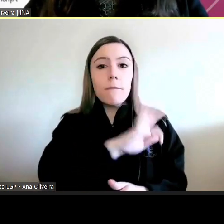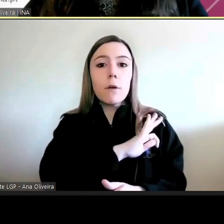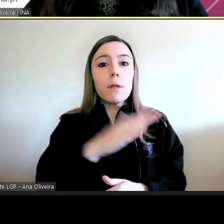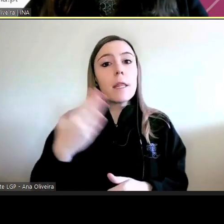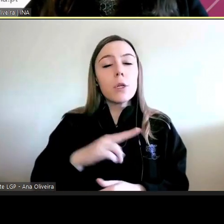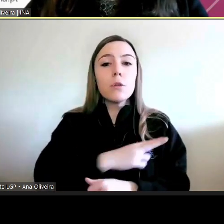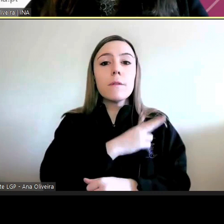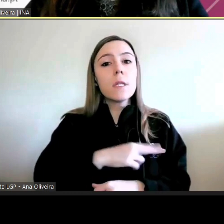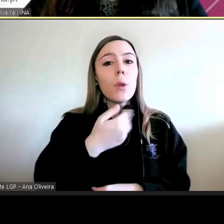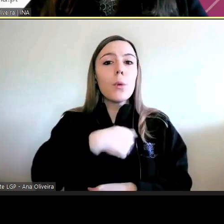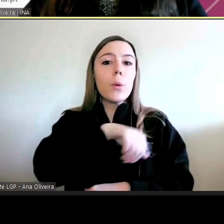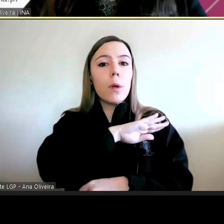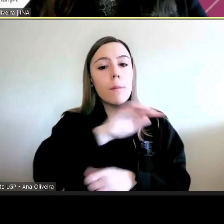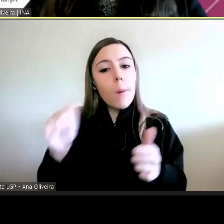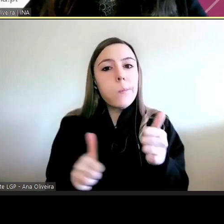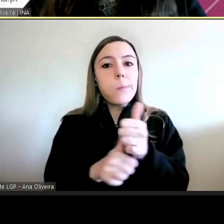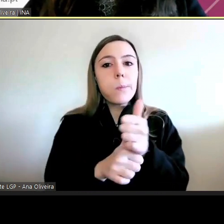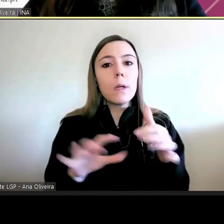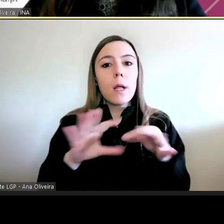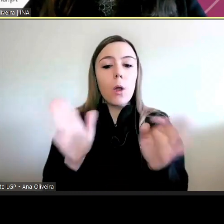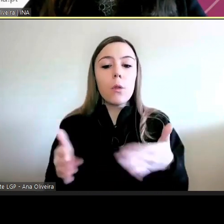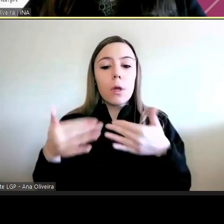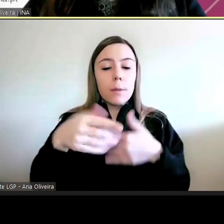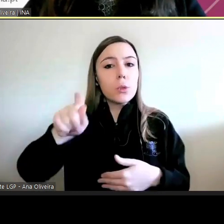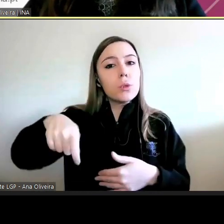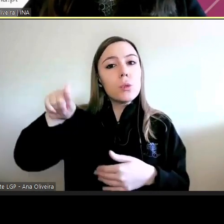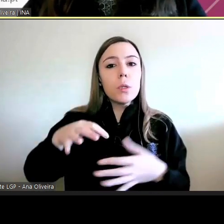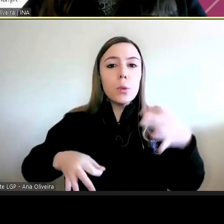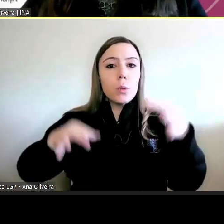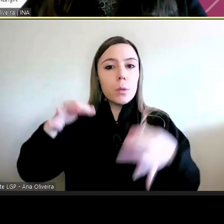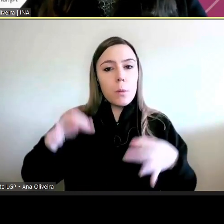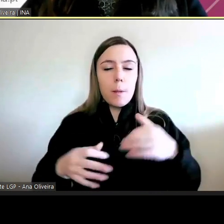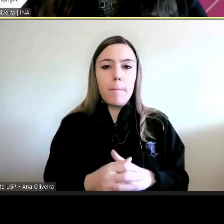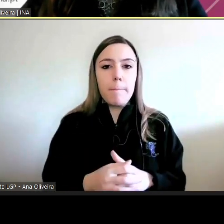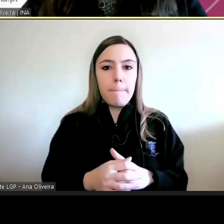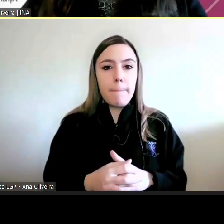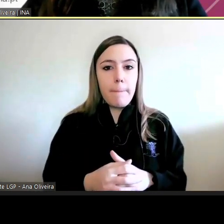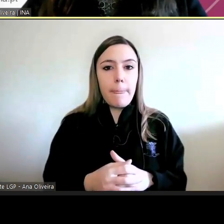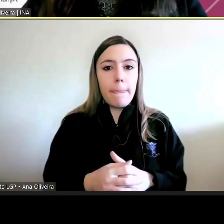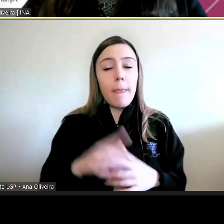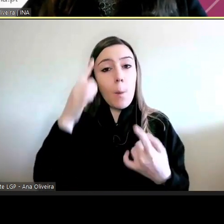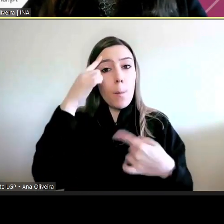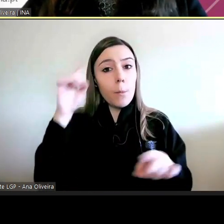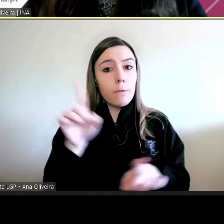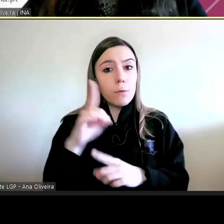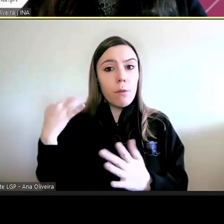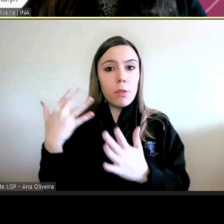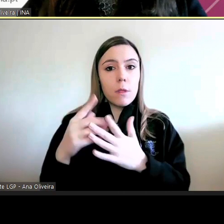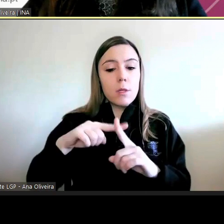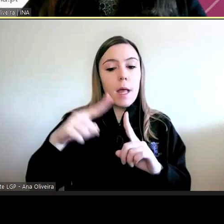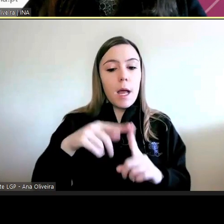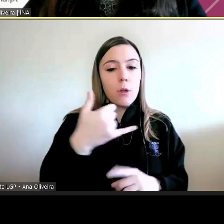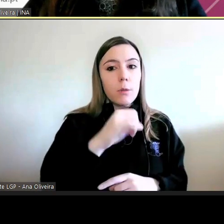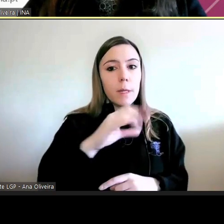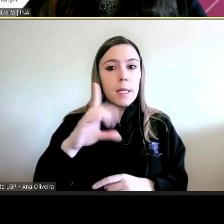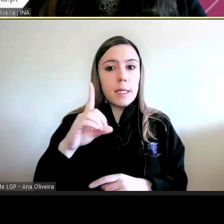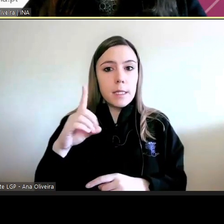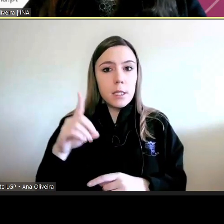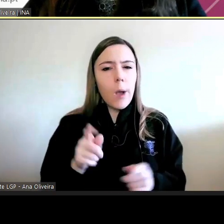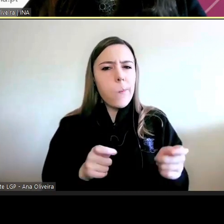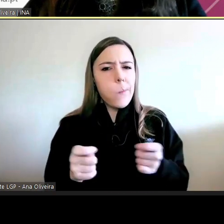Coimbra e assessora do Gabinete dos Juízes do Tribunal Constitucional. É docente desde 2016 e foi